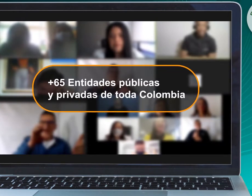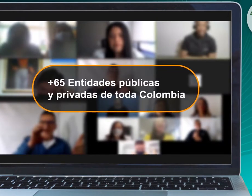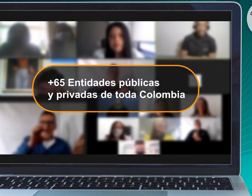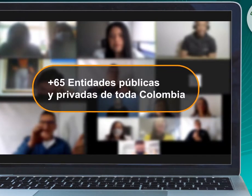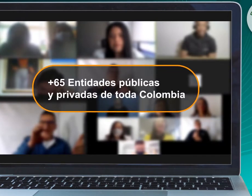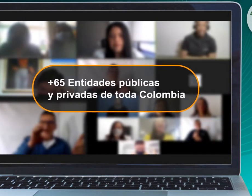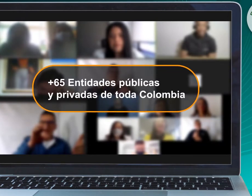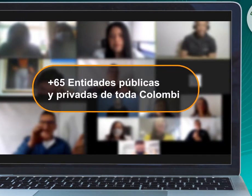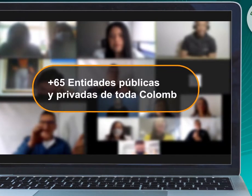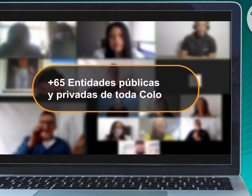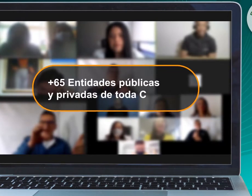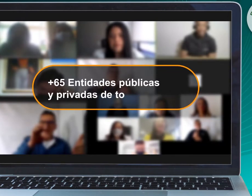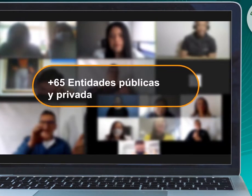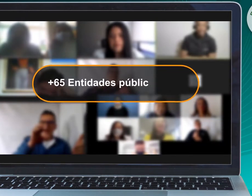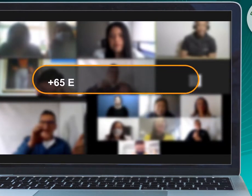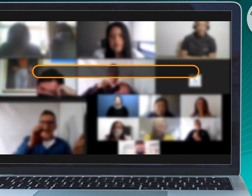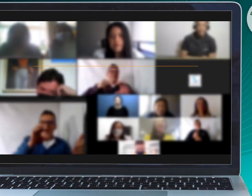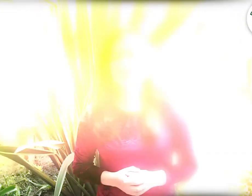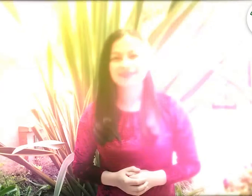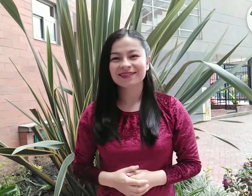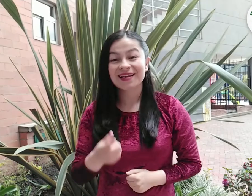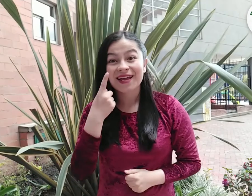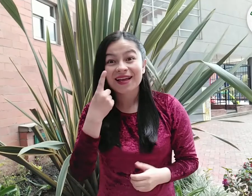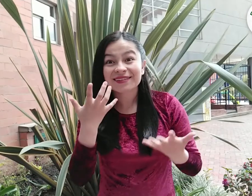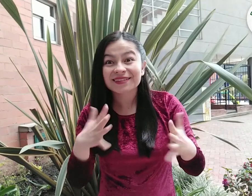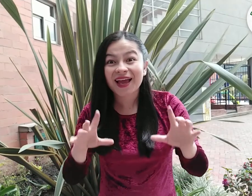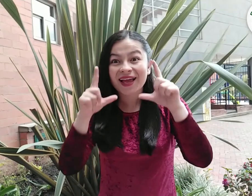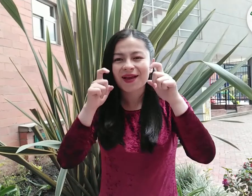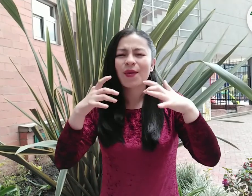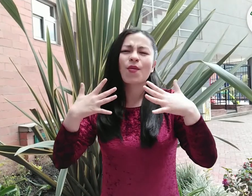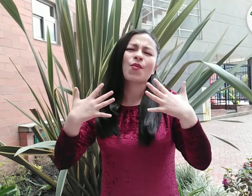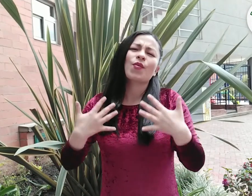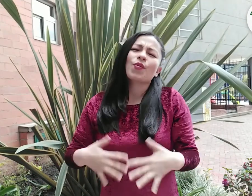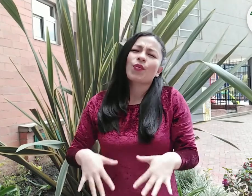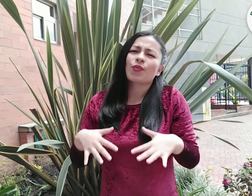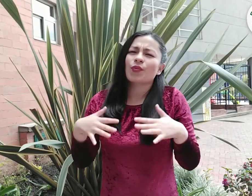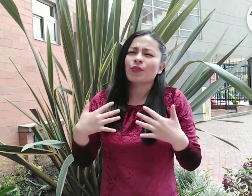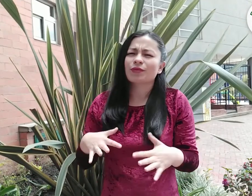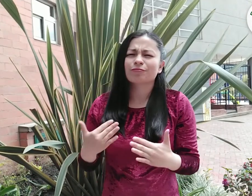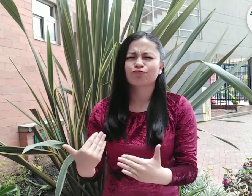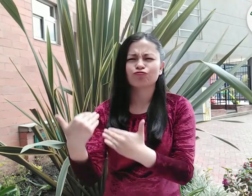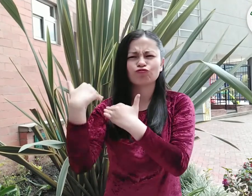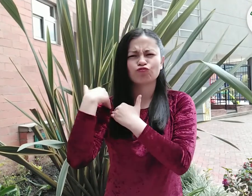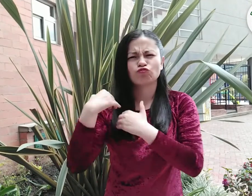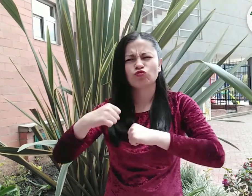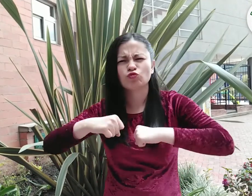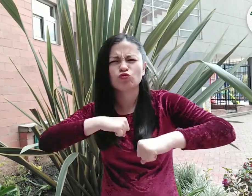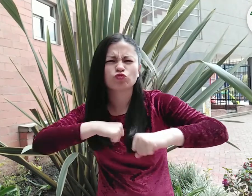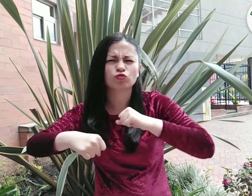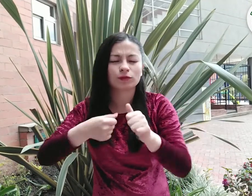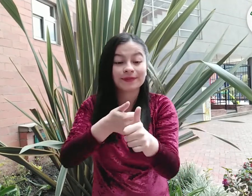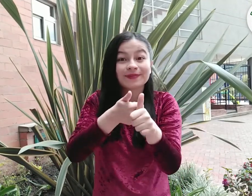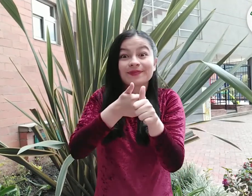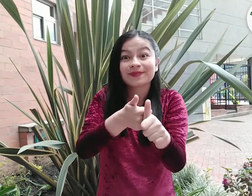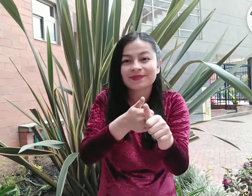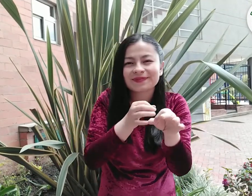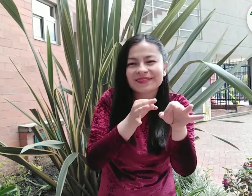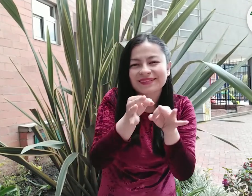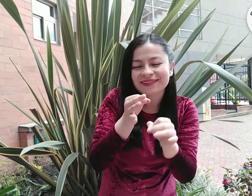privadas de toda Colombia. Estas imágenes revelan el compromiso que tenemos brindando asesoría y